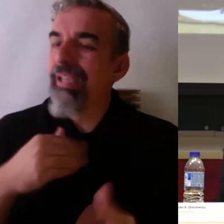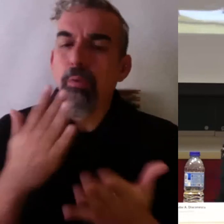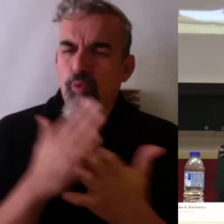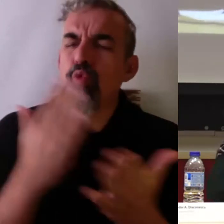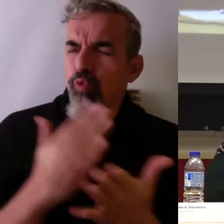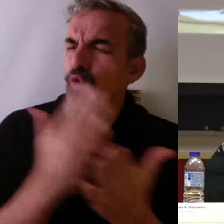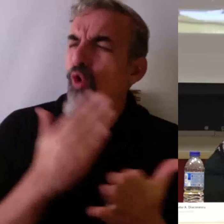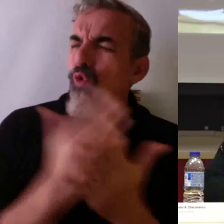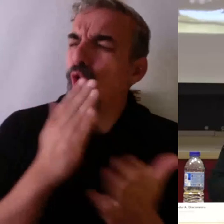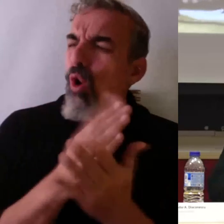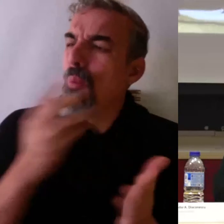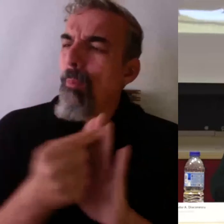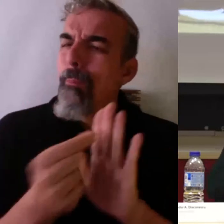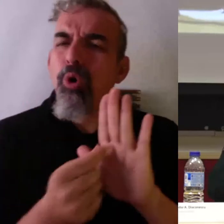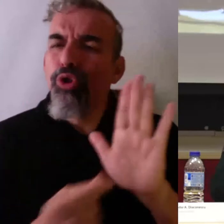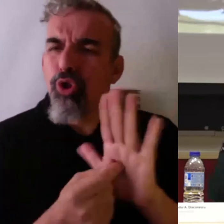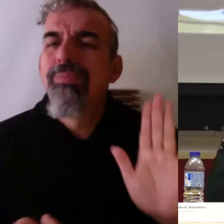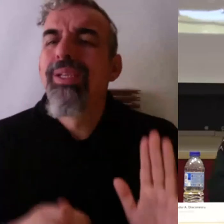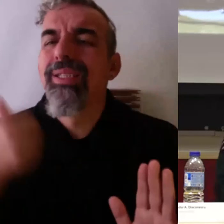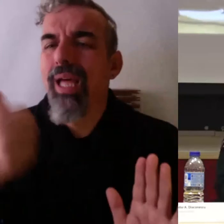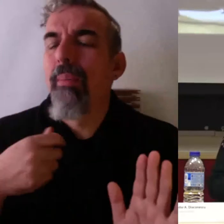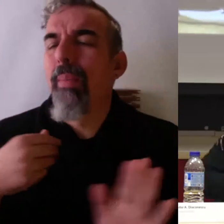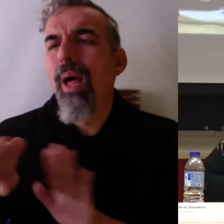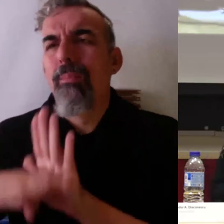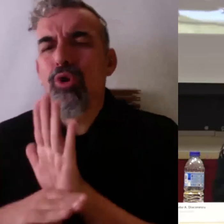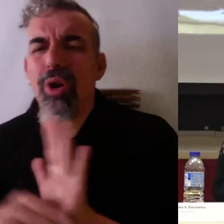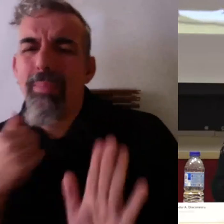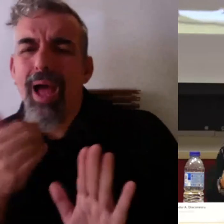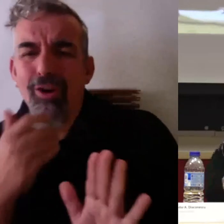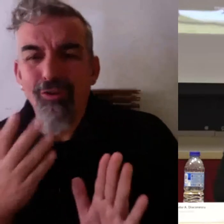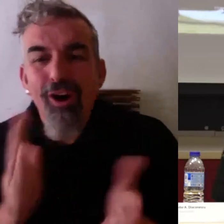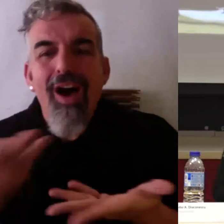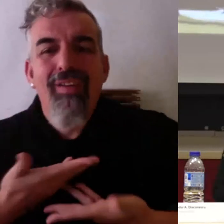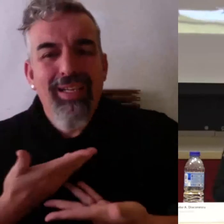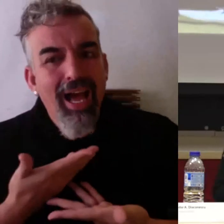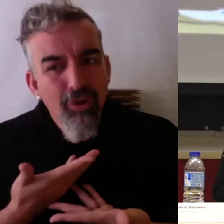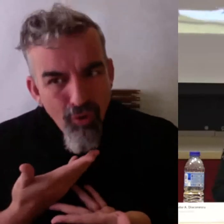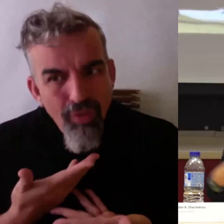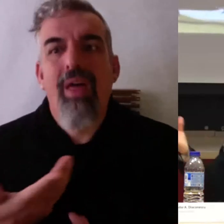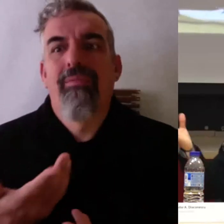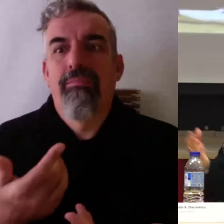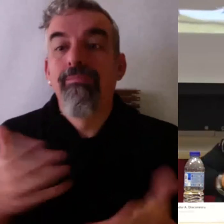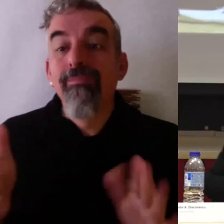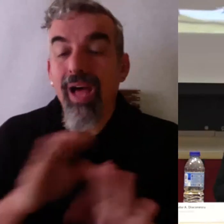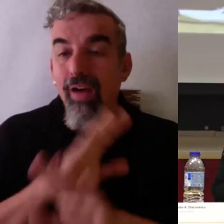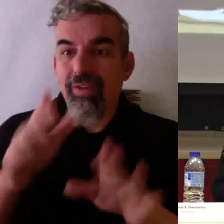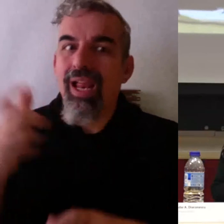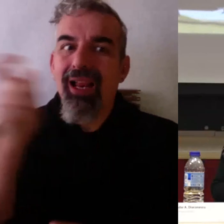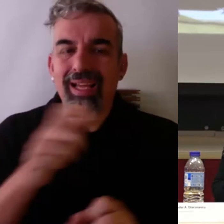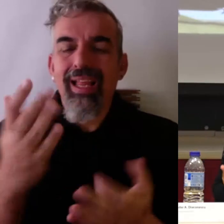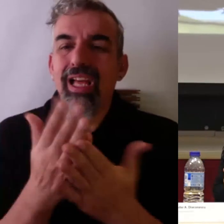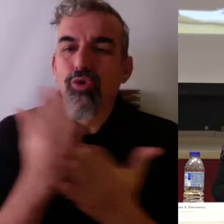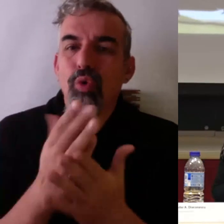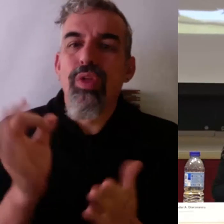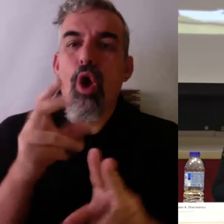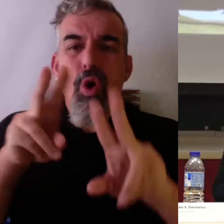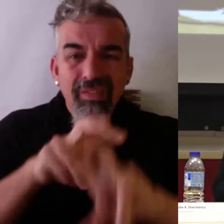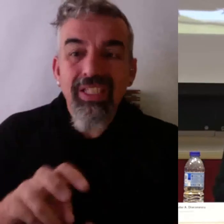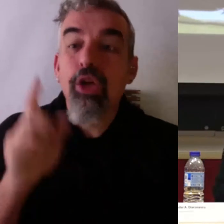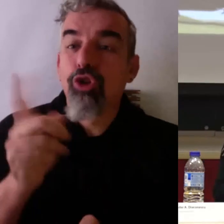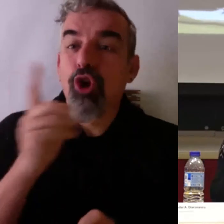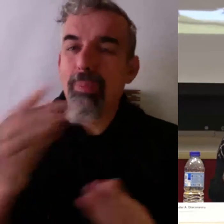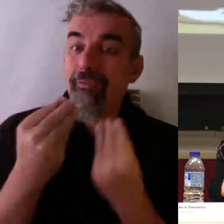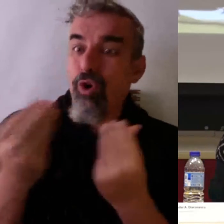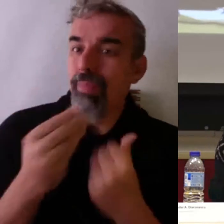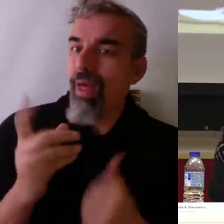porque da puntos y no voy a decir para qué programa, etcétera, etcétera. Entonces, al final, mucha gente efectivamente no hace cursos para formarse, hace